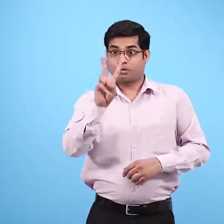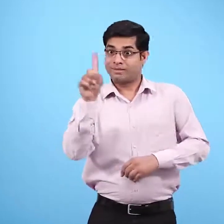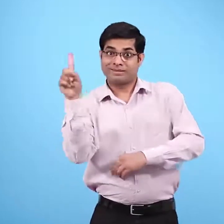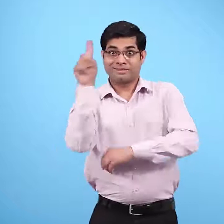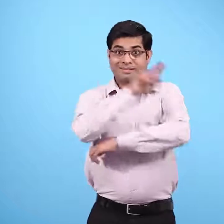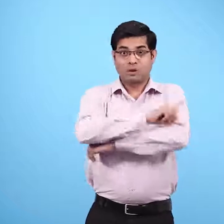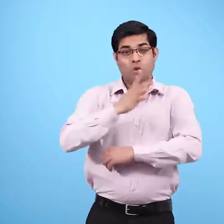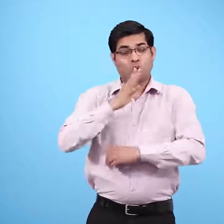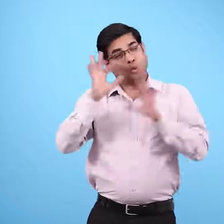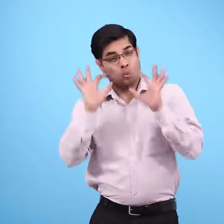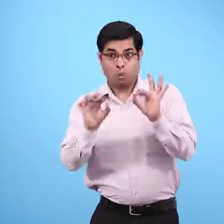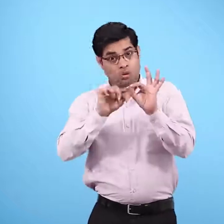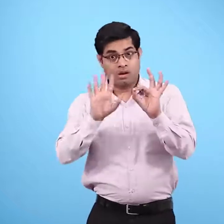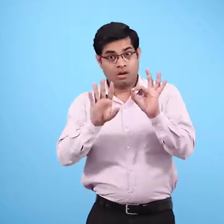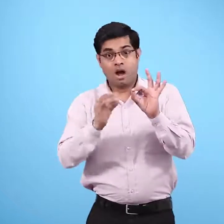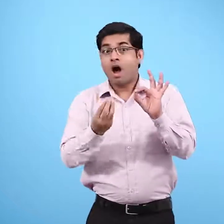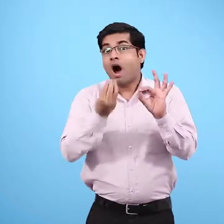कुछ भी ना खाओ तो क्या होगा